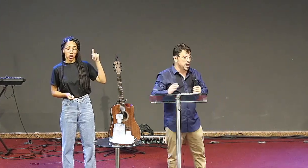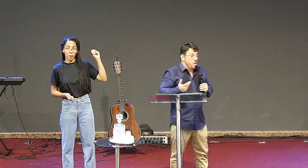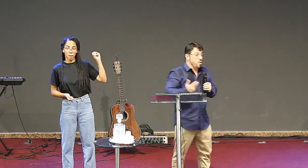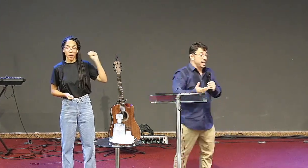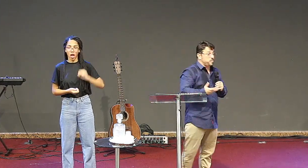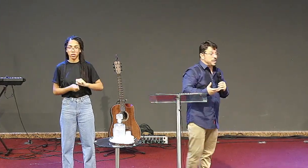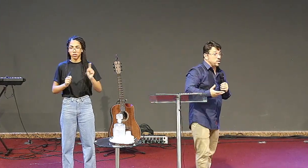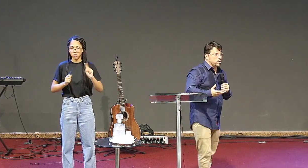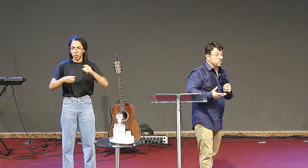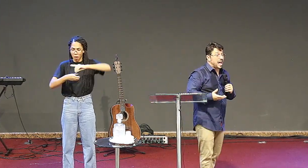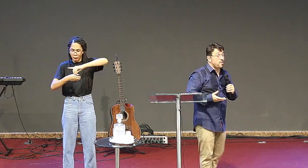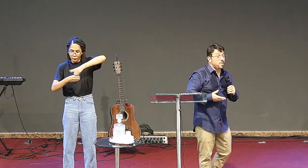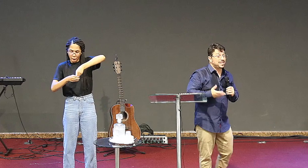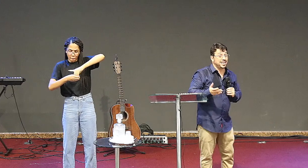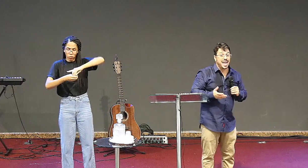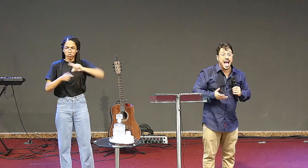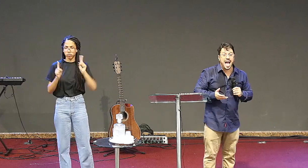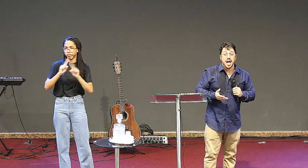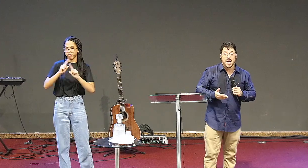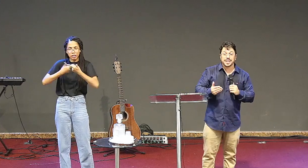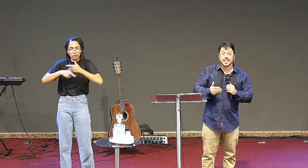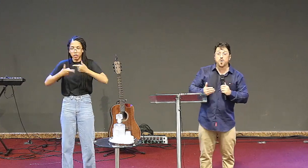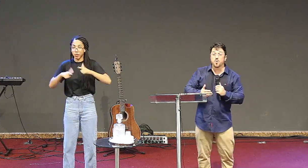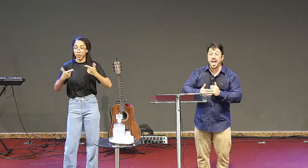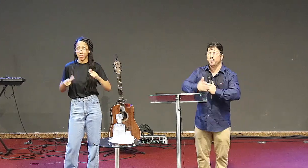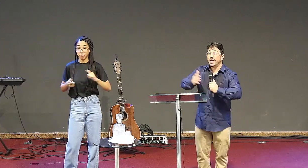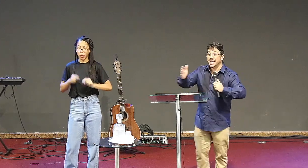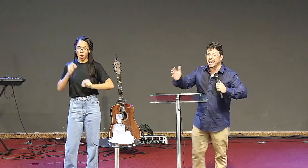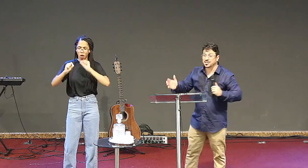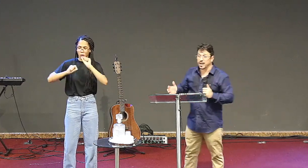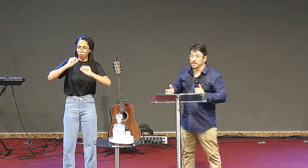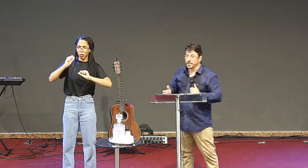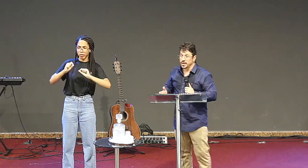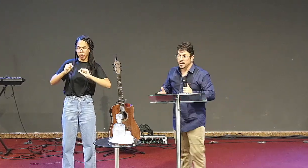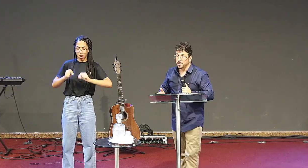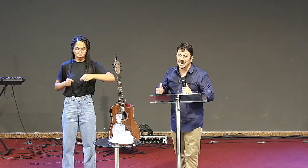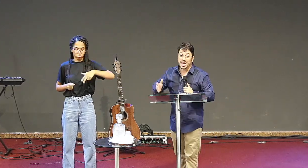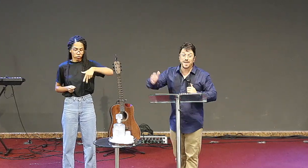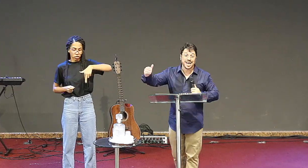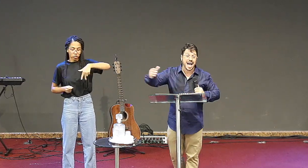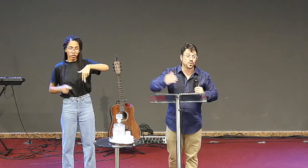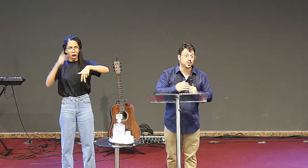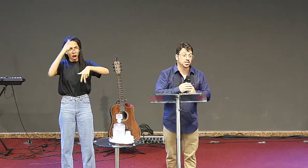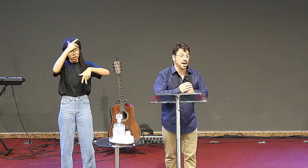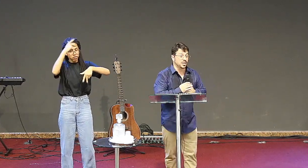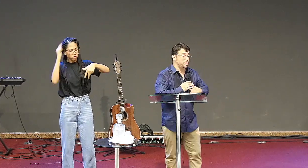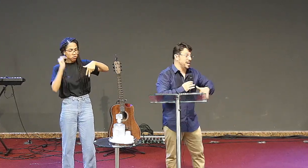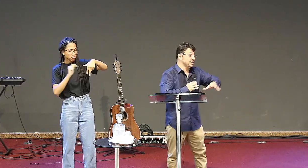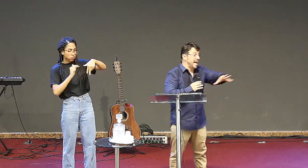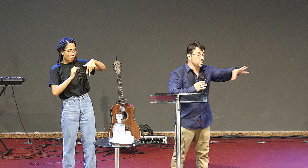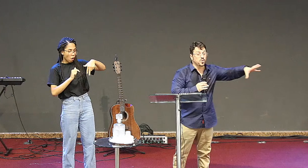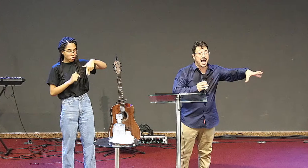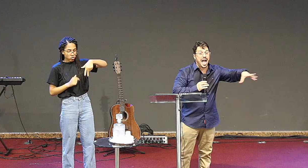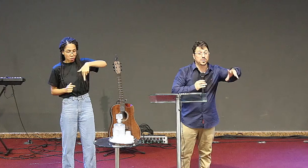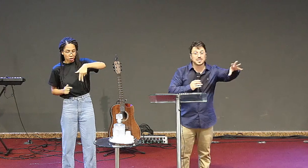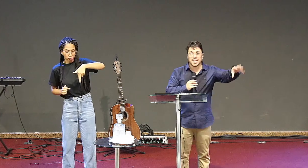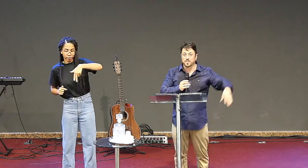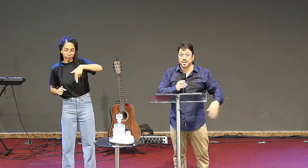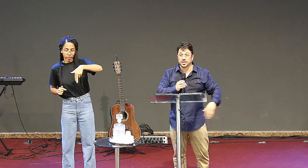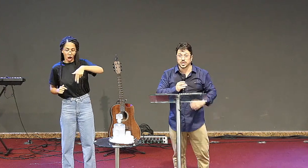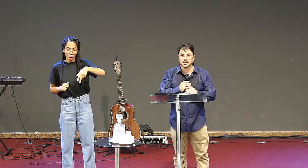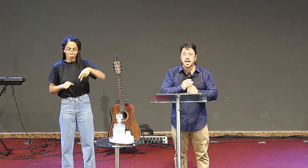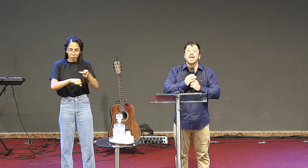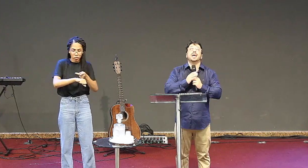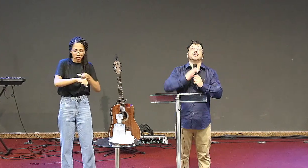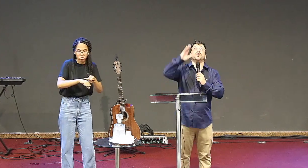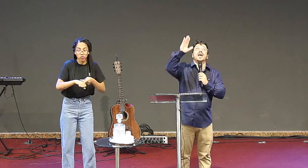tinha, o que as pessoas usavam para se guiar, para ter alguma referência, para navegar no oceano, para andar no lugar quando estavam